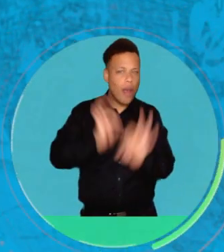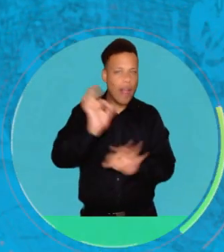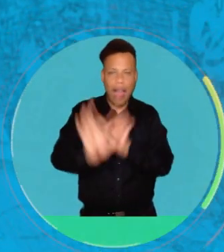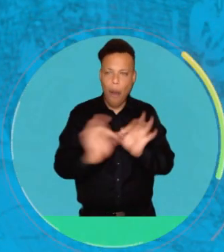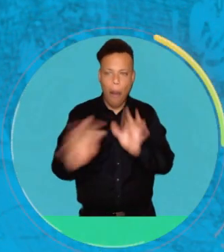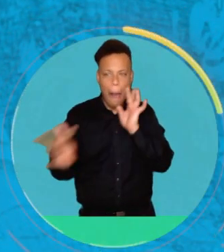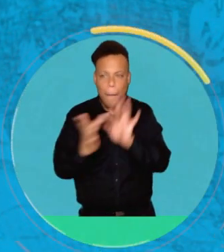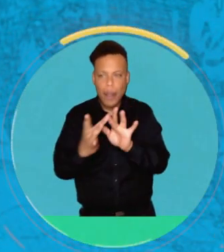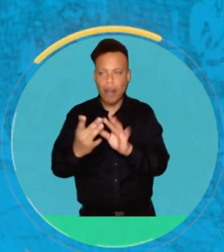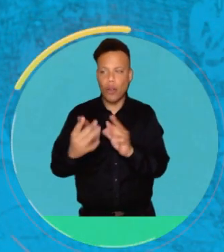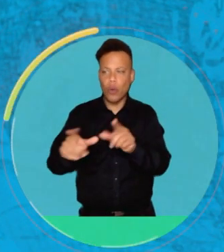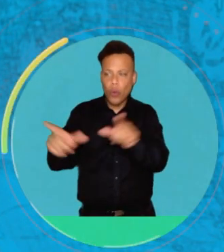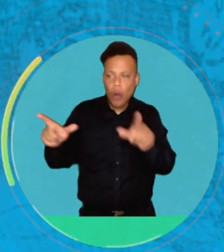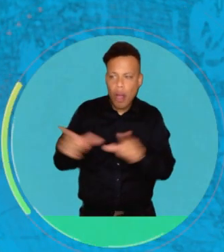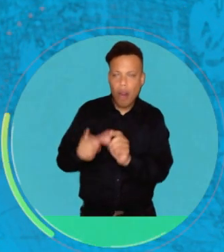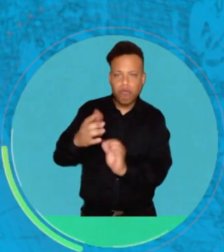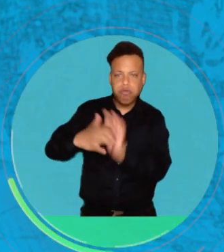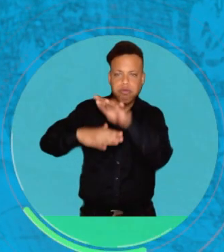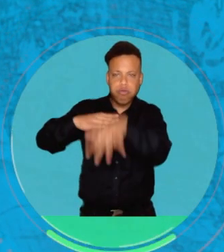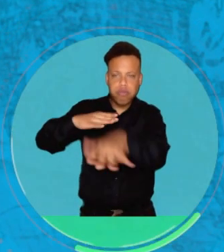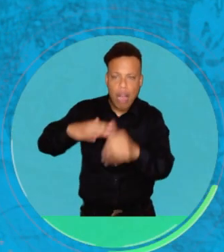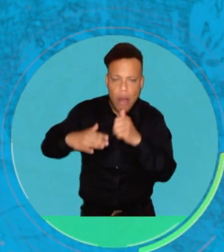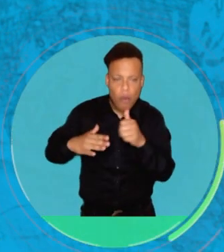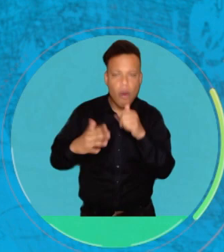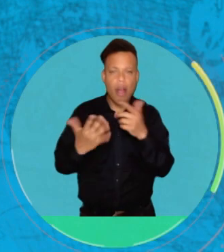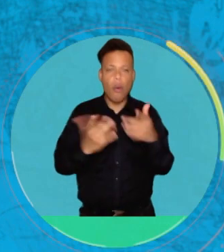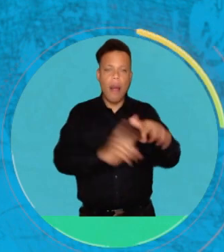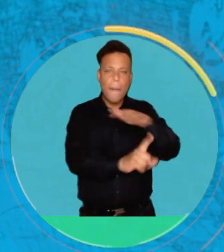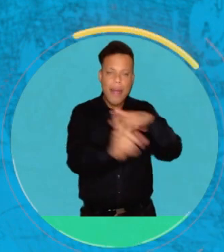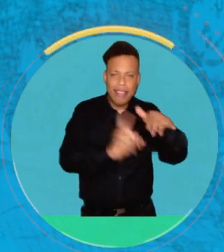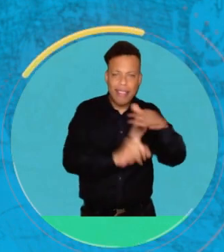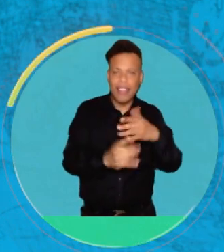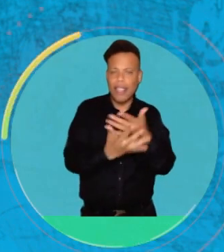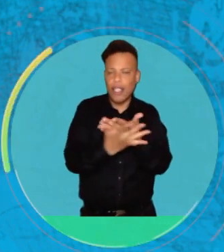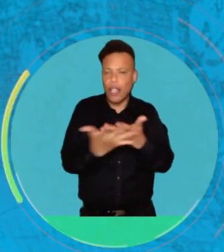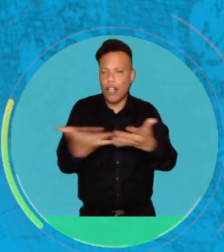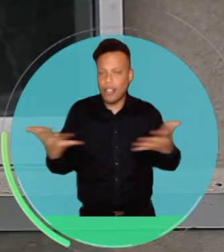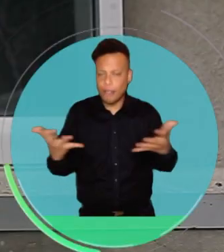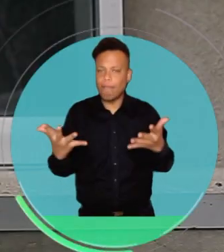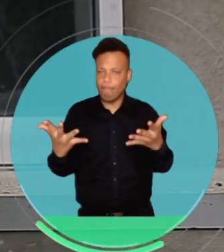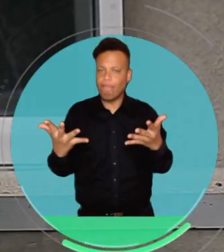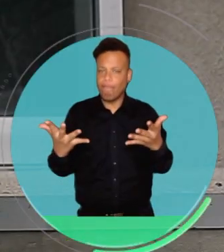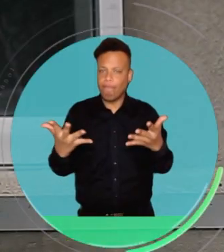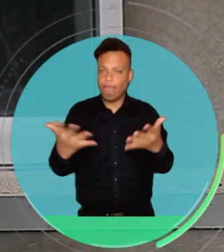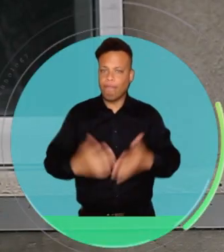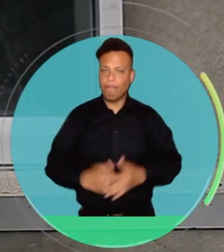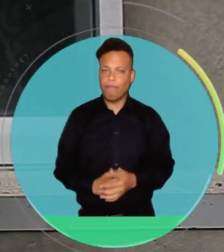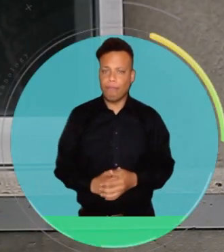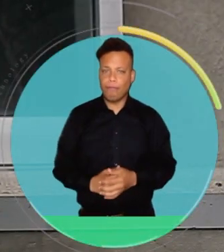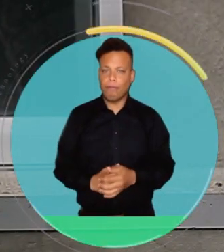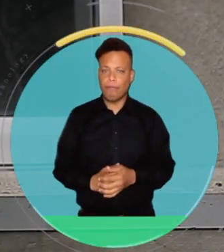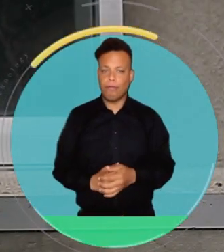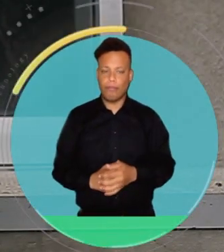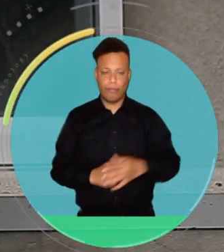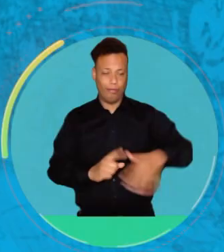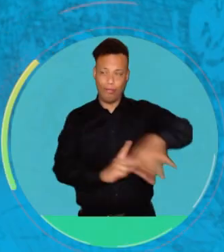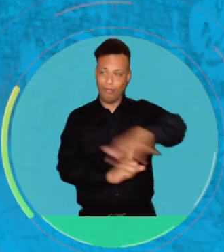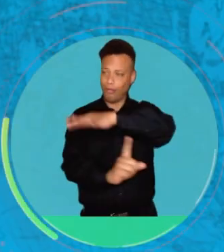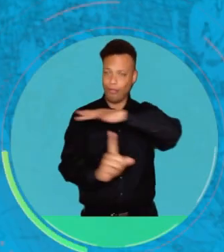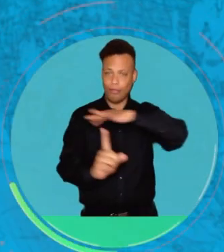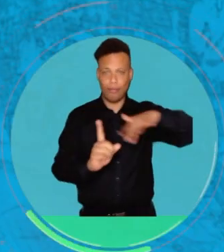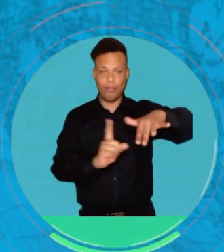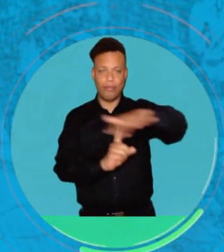inadecuado de las fuentes ambientales y fuentes hídricas y el deterioro de las condiciones